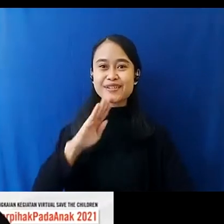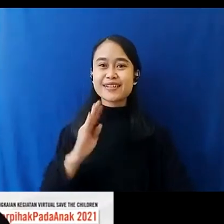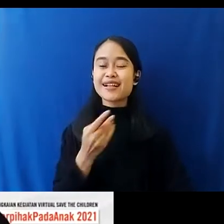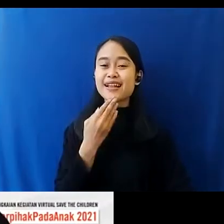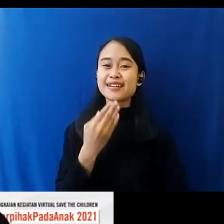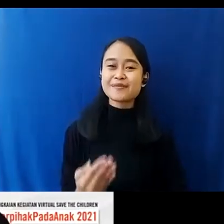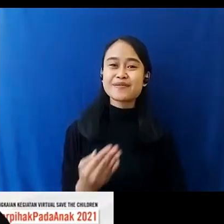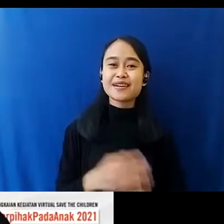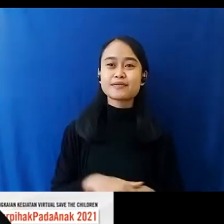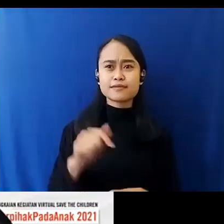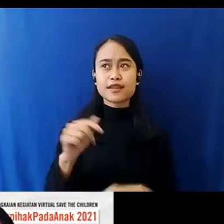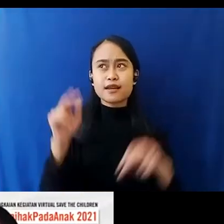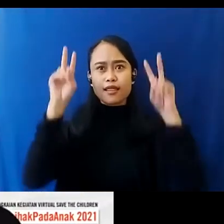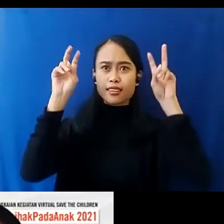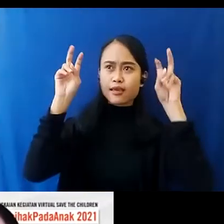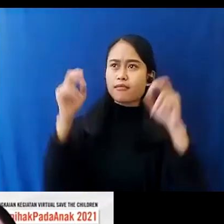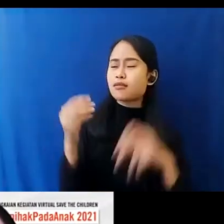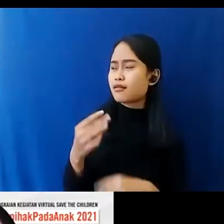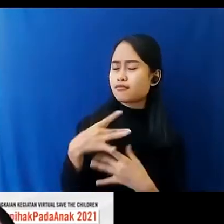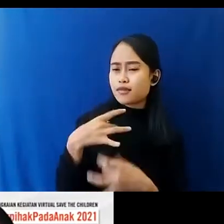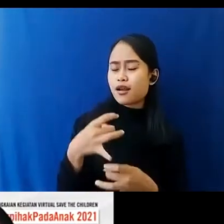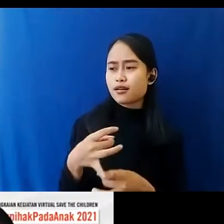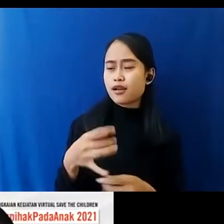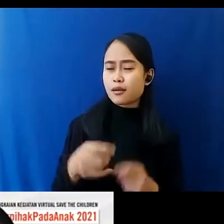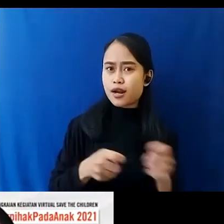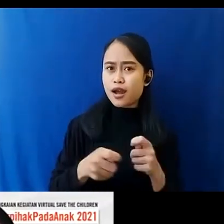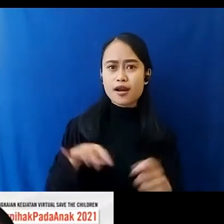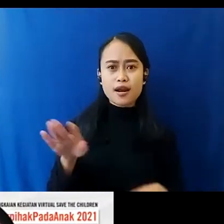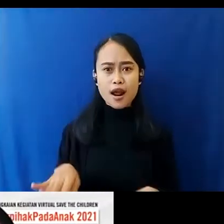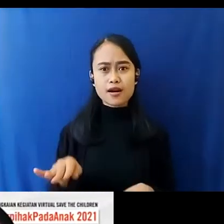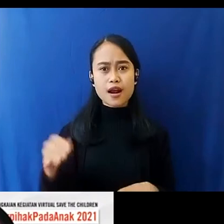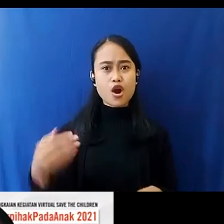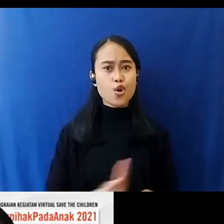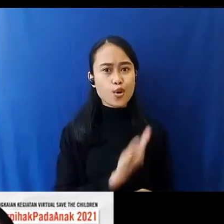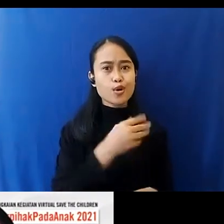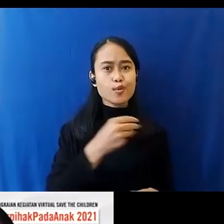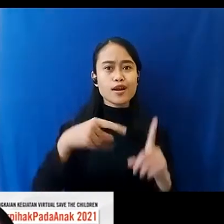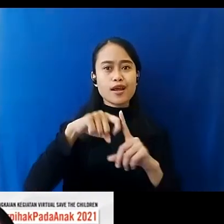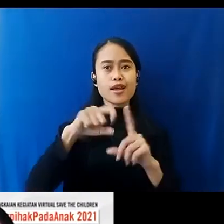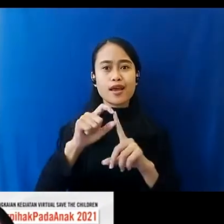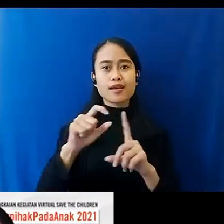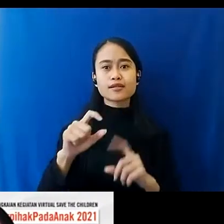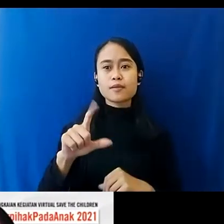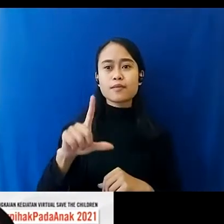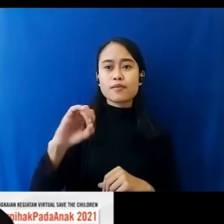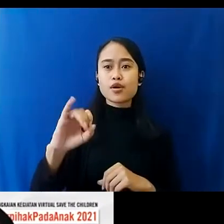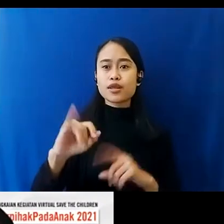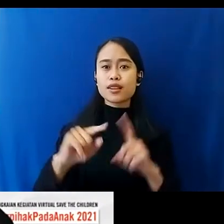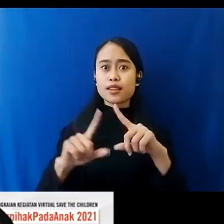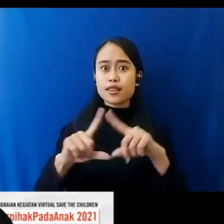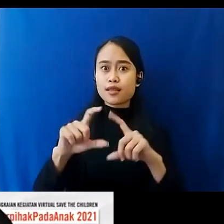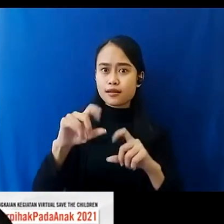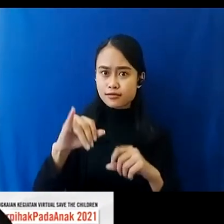Ini Temanya Menarik Mbak Yanti Penanganan Anak Korban Eksploitasi Dan Kekerasan Berbasis Online Ini Nanti